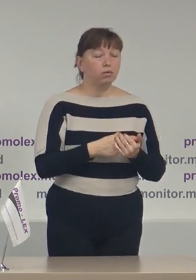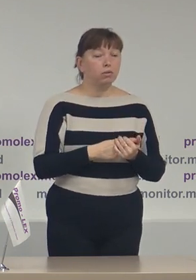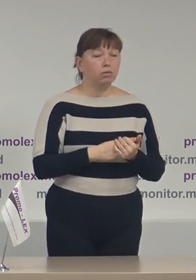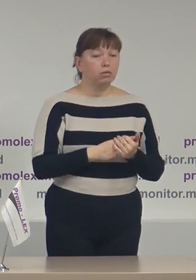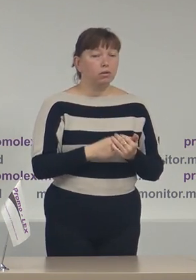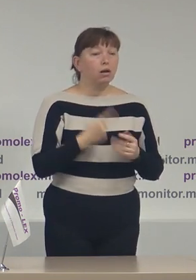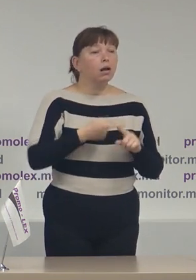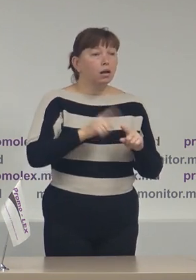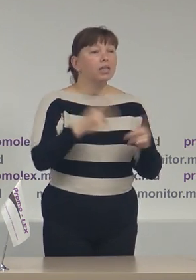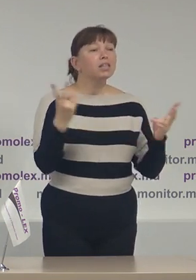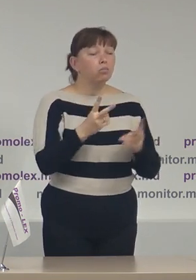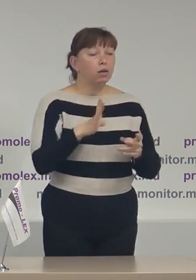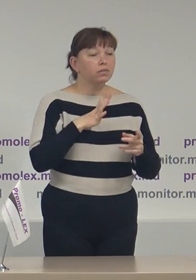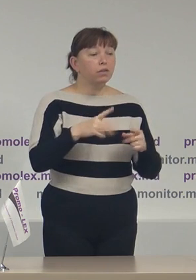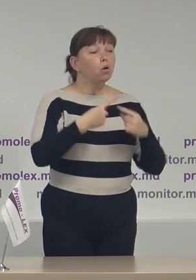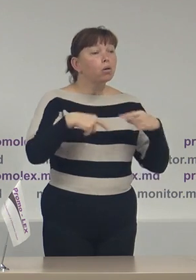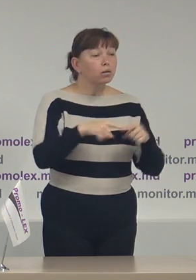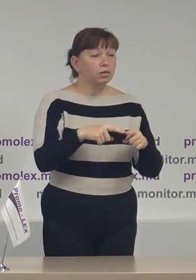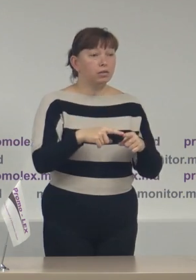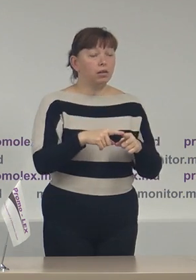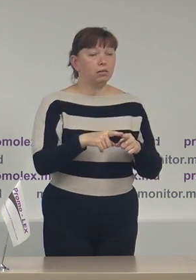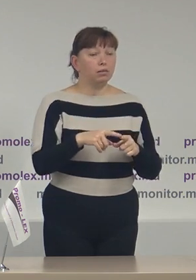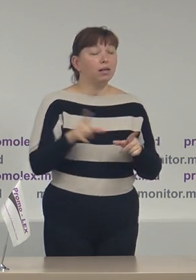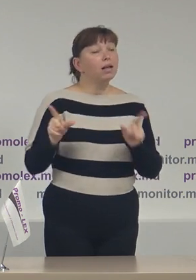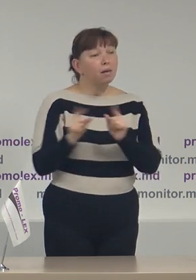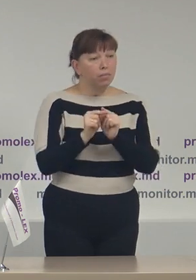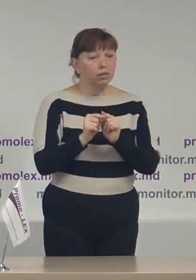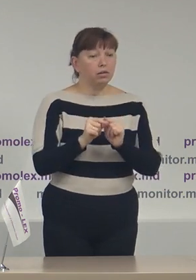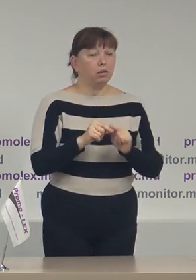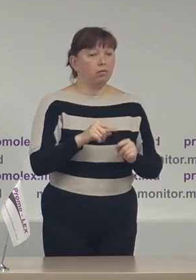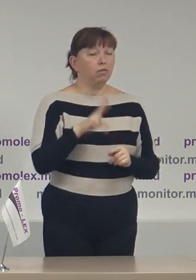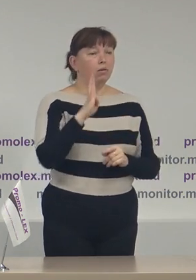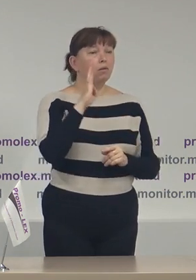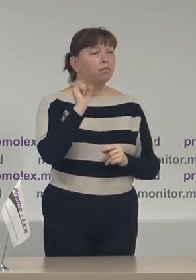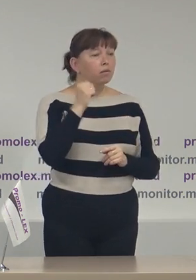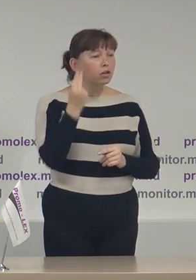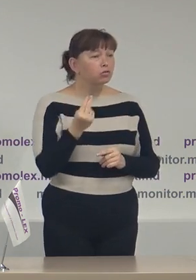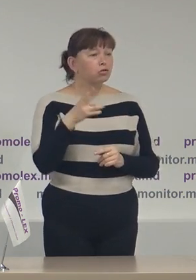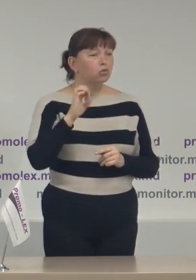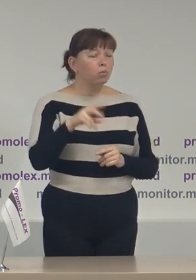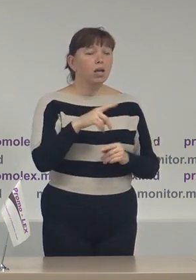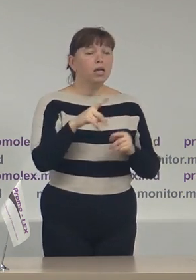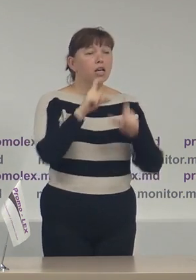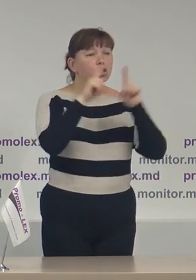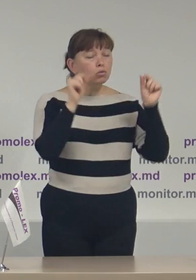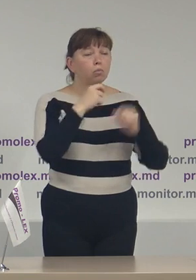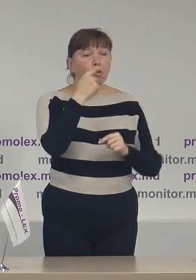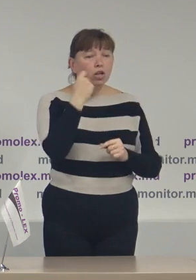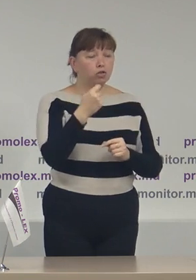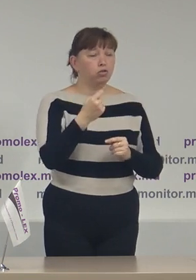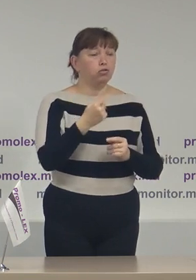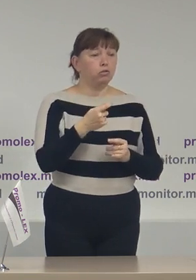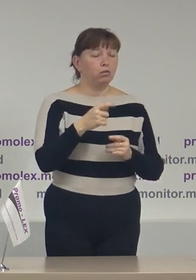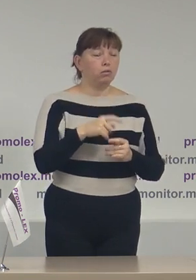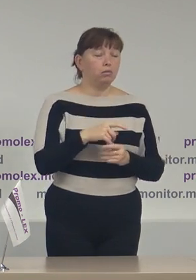care urma să fie organizat în partenerea de organizațiile Watchdog Institutul Politici Publici CBS